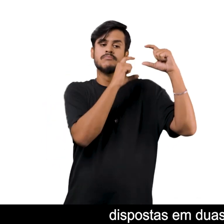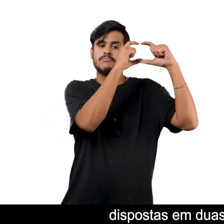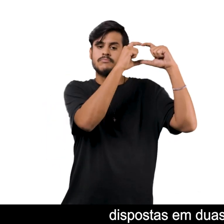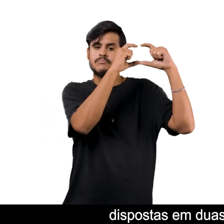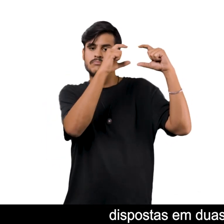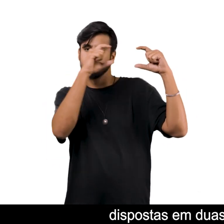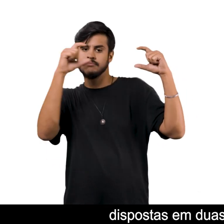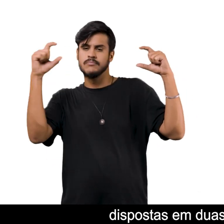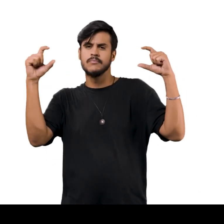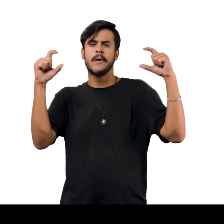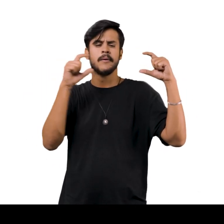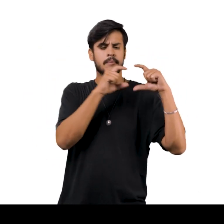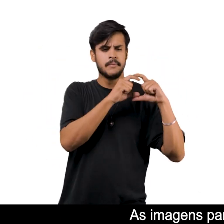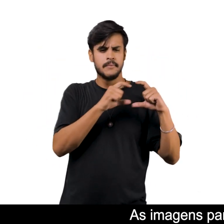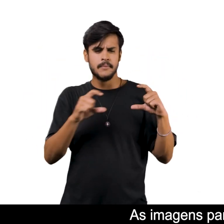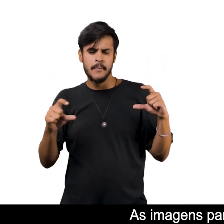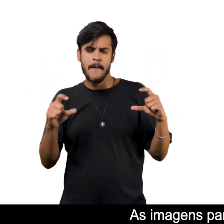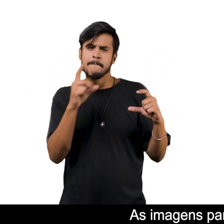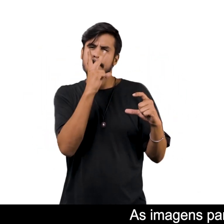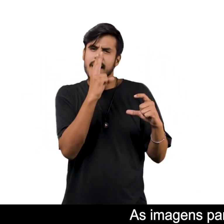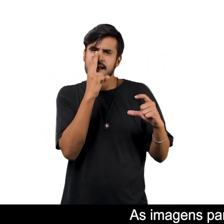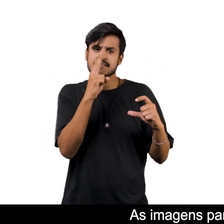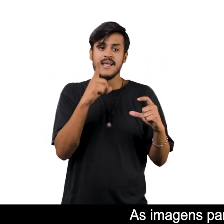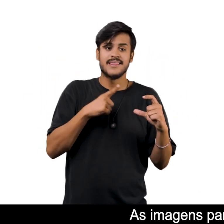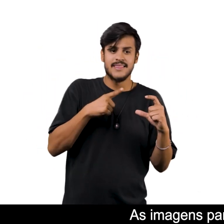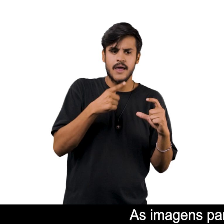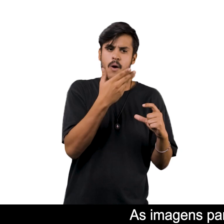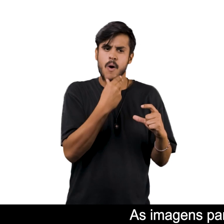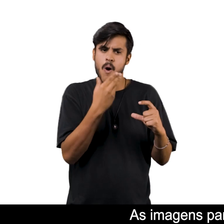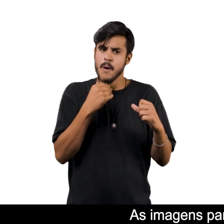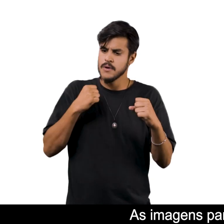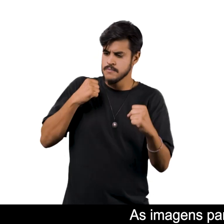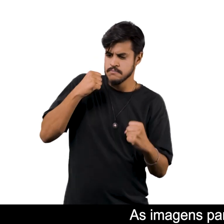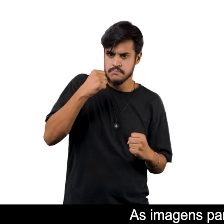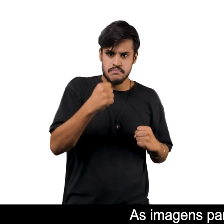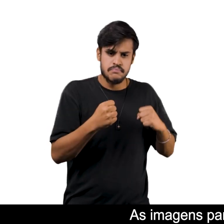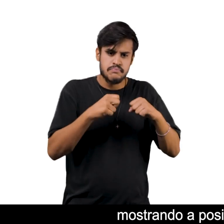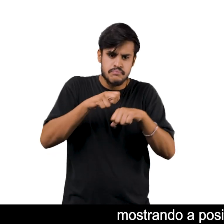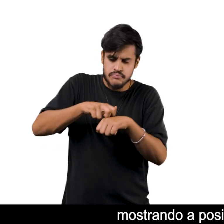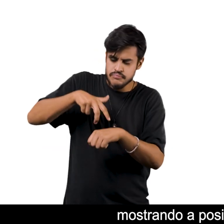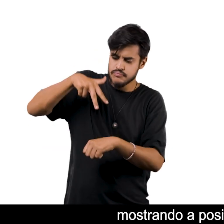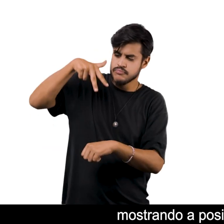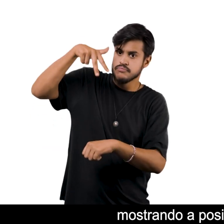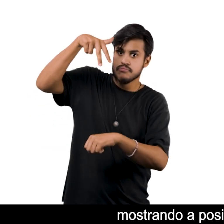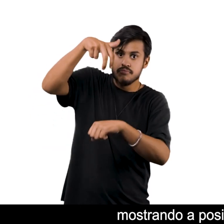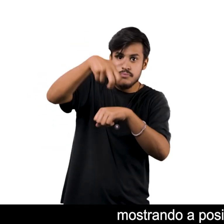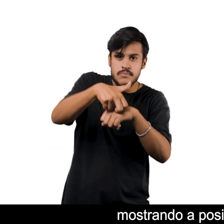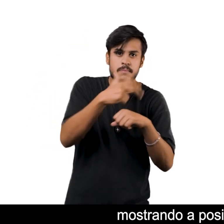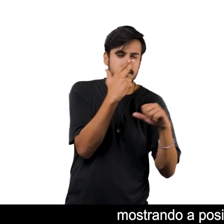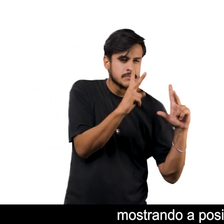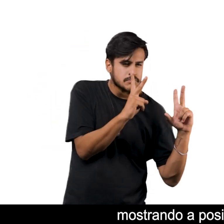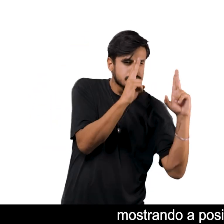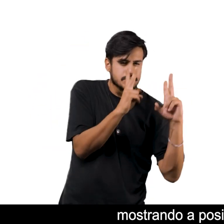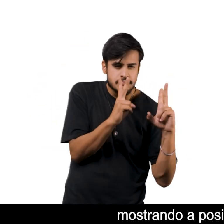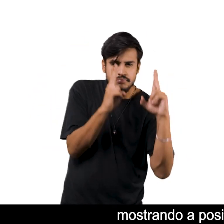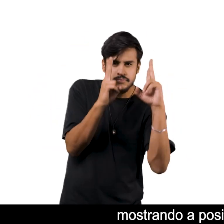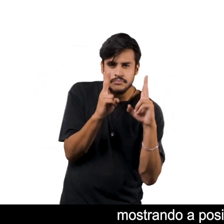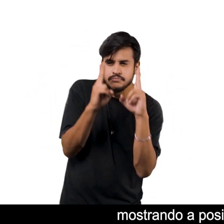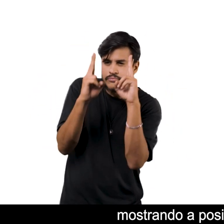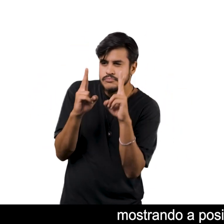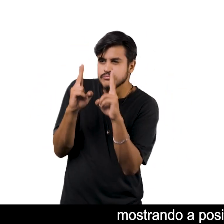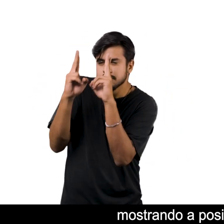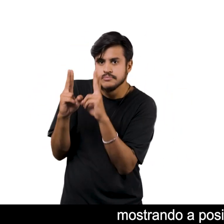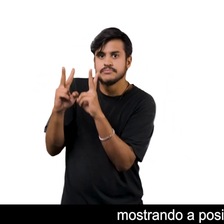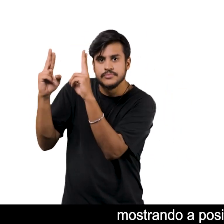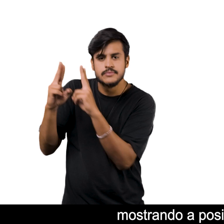abaixo da outra As imagens parecem congelar o movimento do homem Mostrando a posição de seu corpo Em